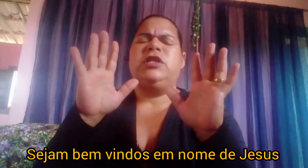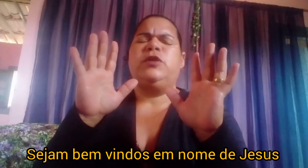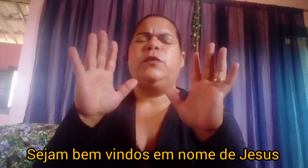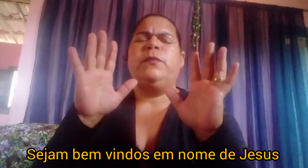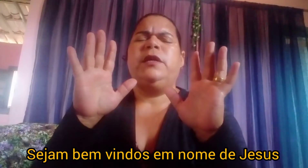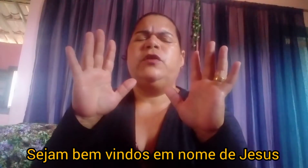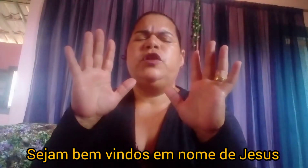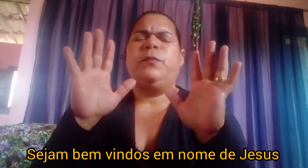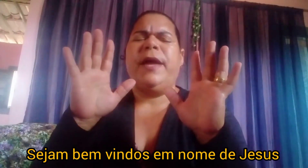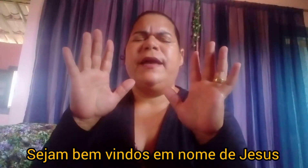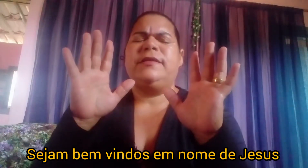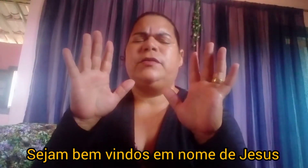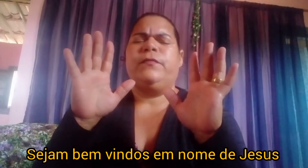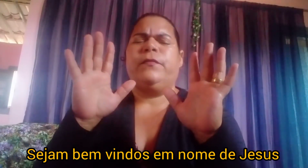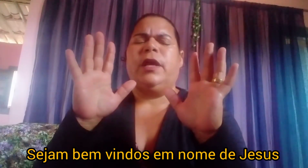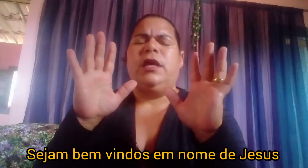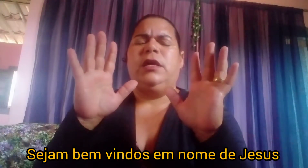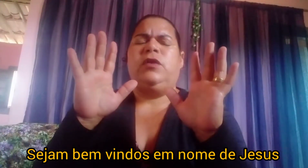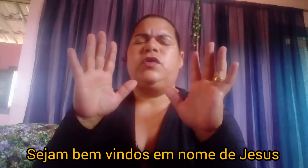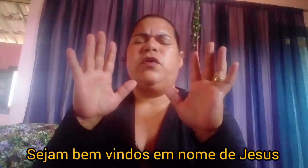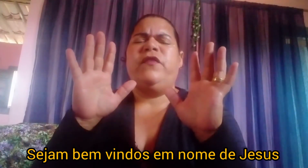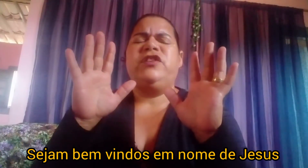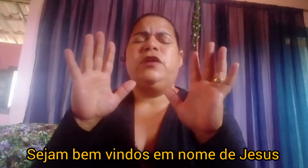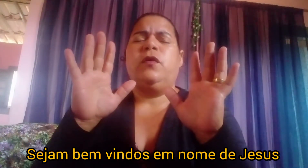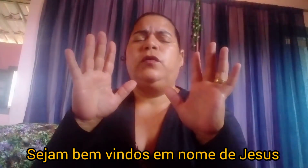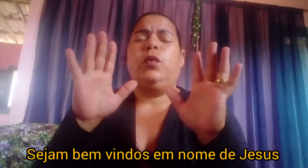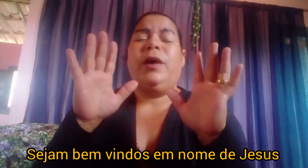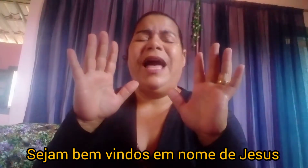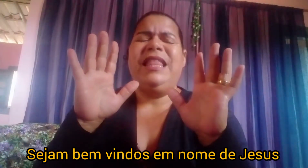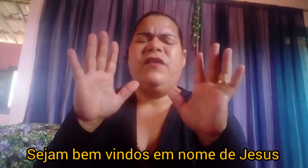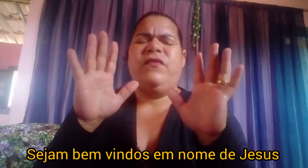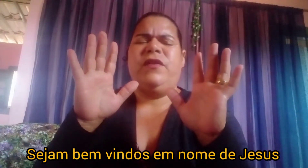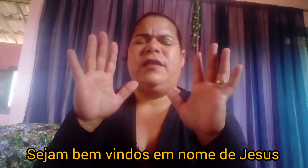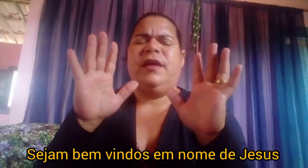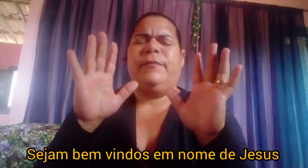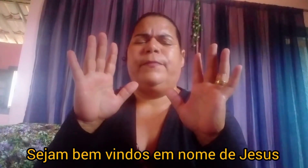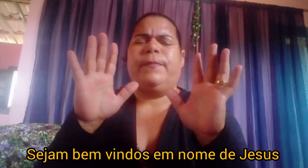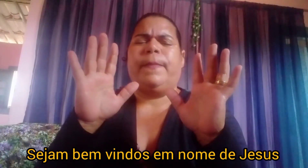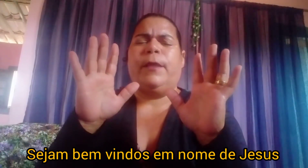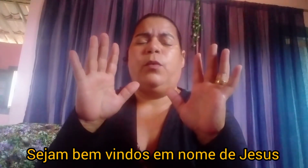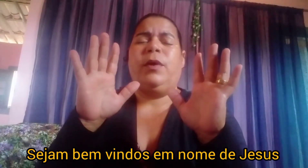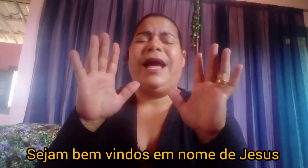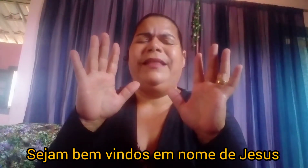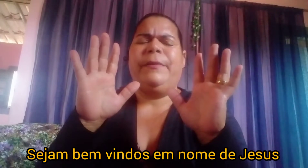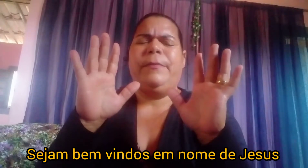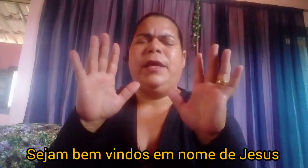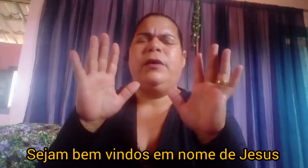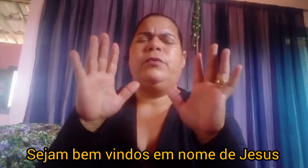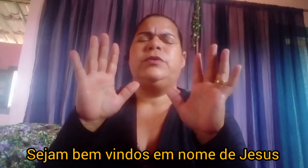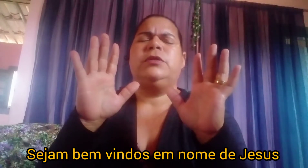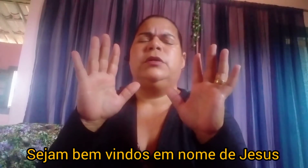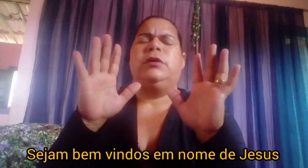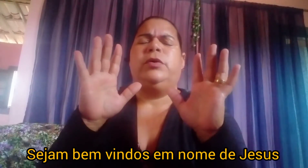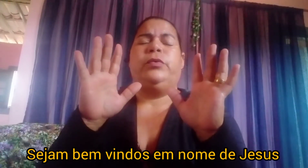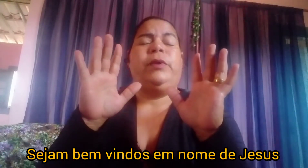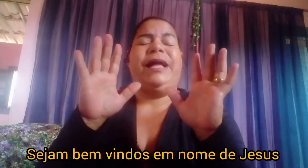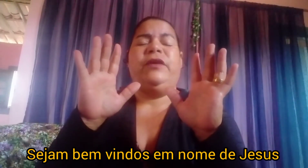neste momento eu Te peço que o Senhor vá de encontro com cada vida, com cada amigo, com cada